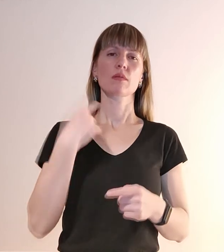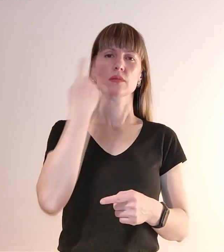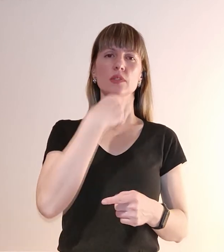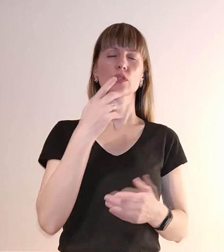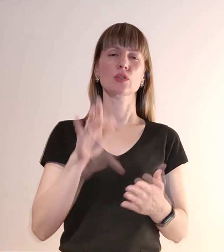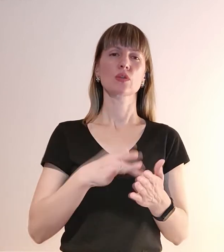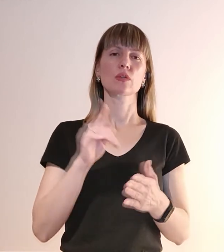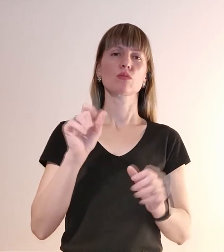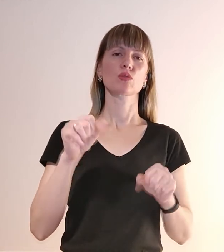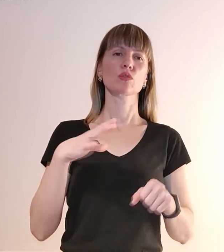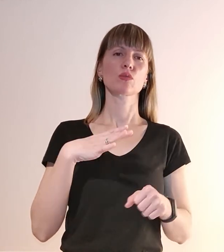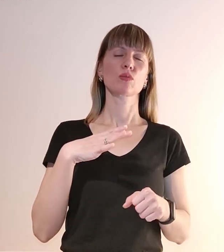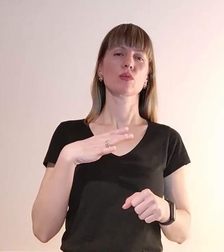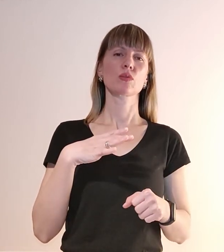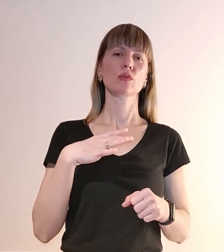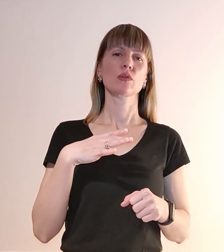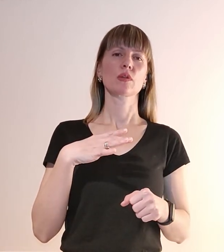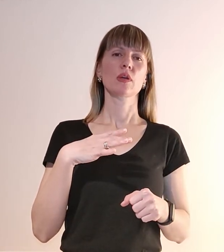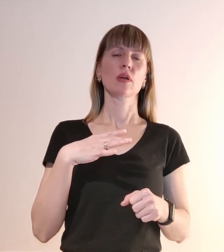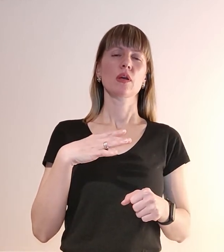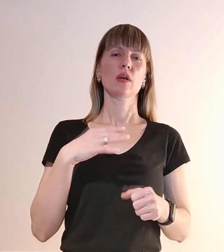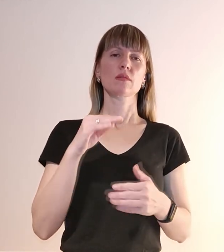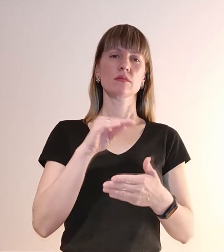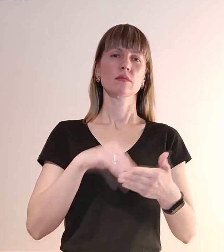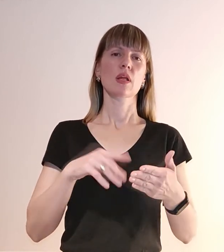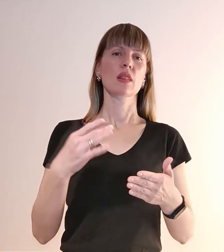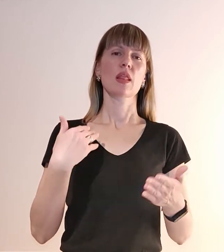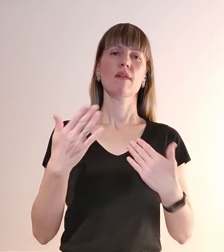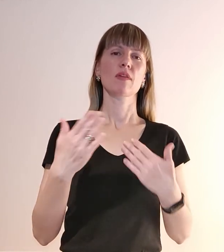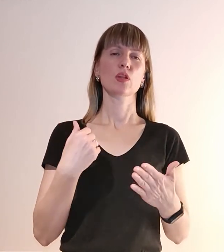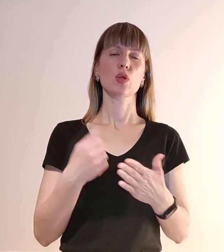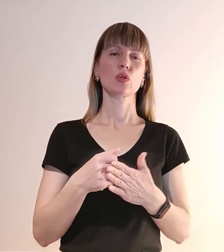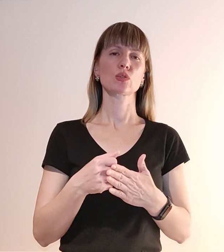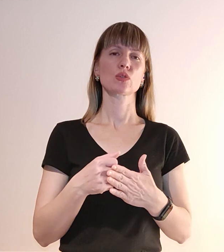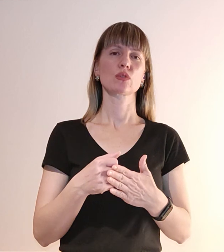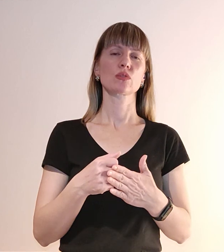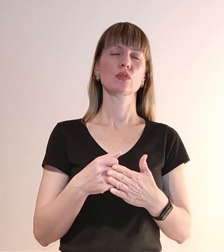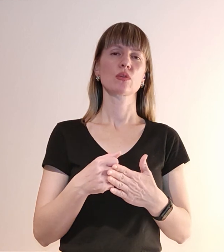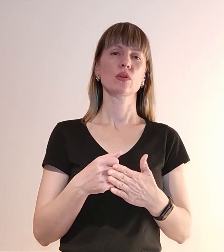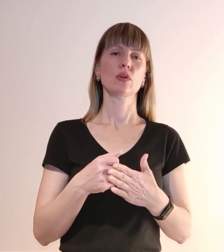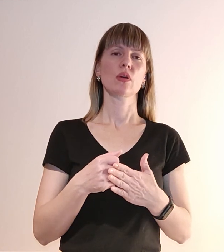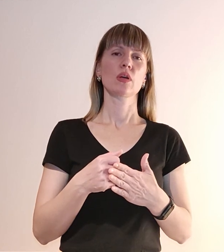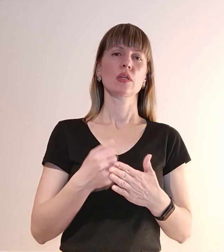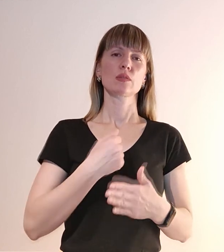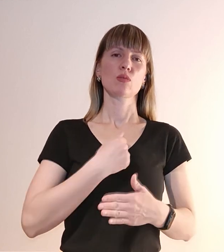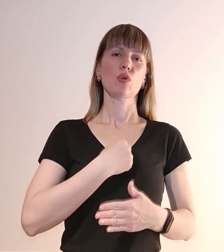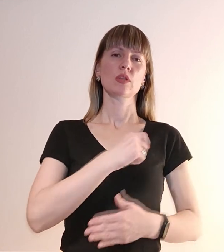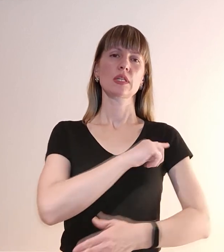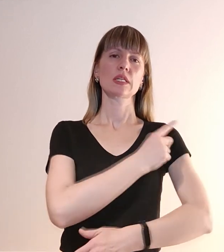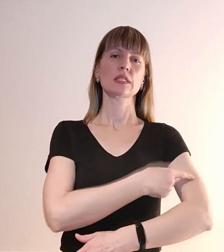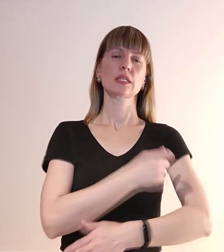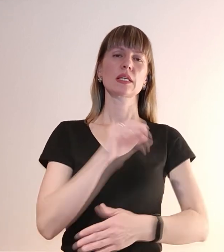Там може бути контент невідносний до збройних сил і до ситуації.